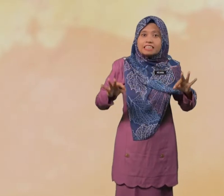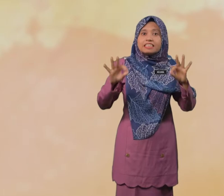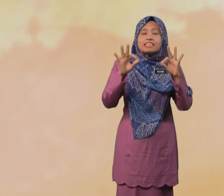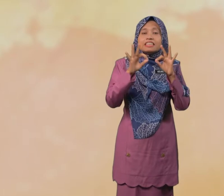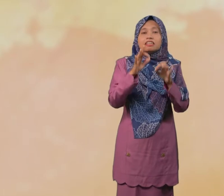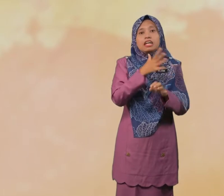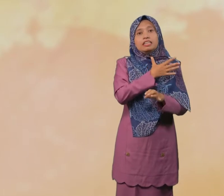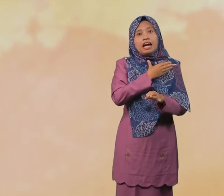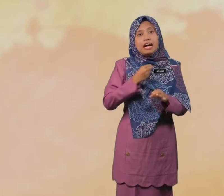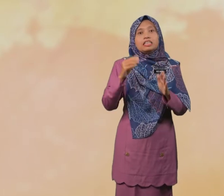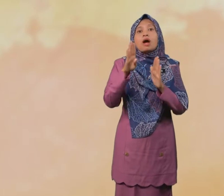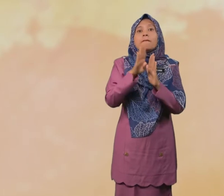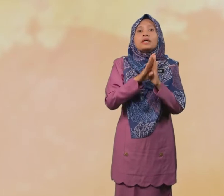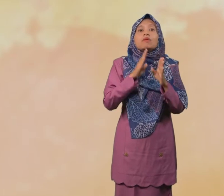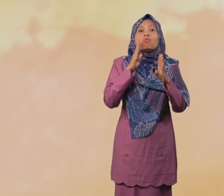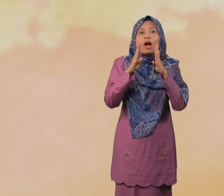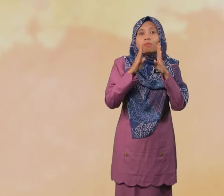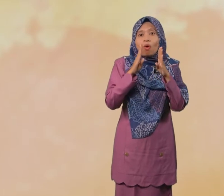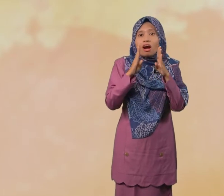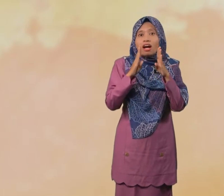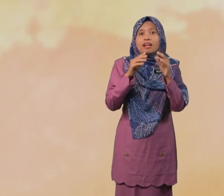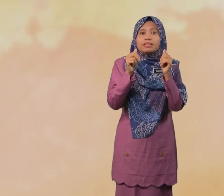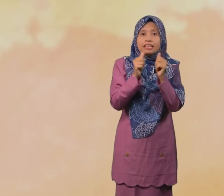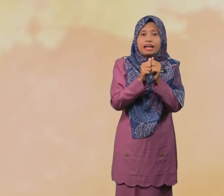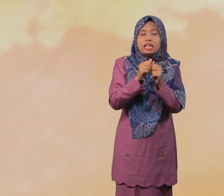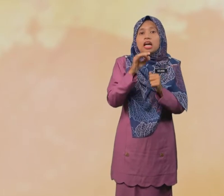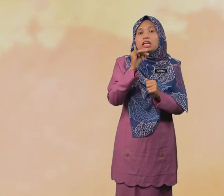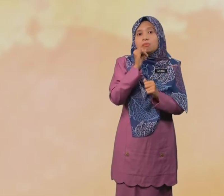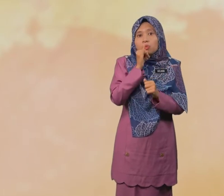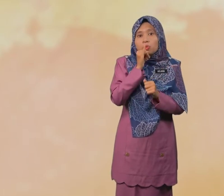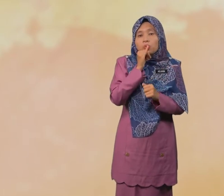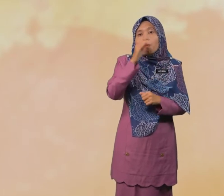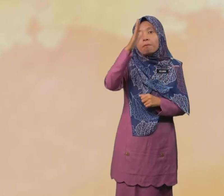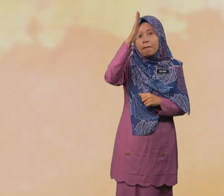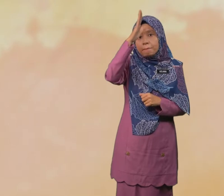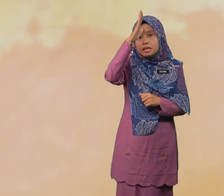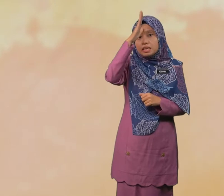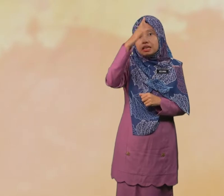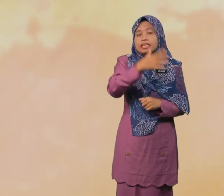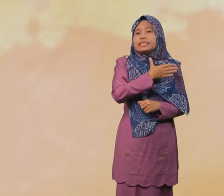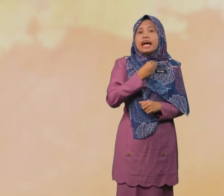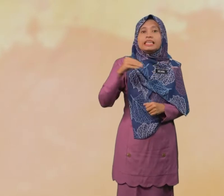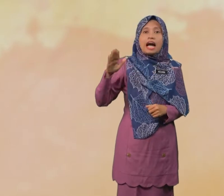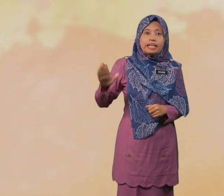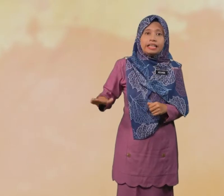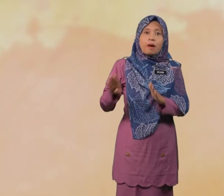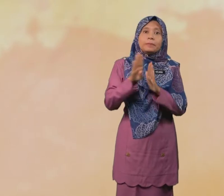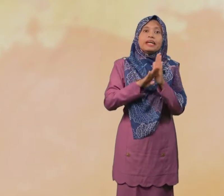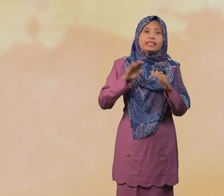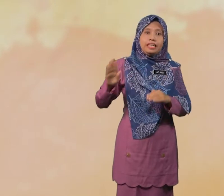Dan Berbual-bual Dengan Ibu Bapa Dan Adik Beradik